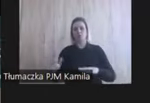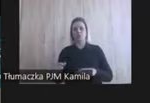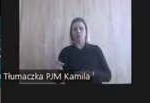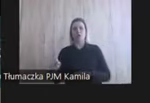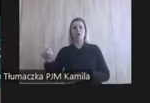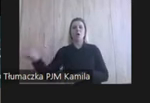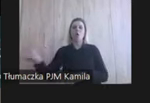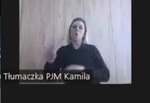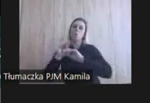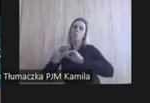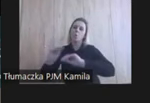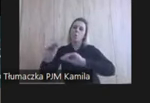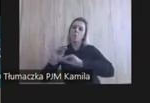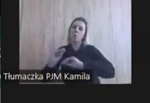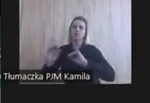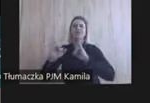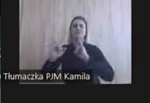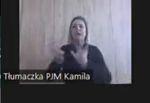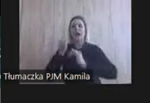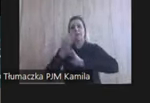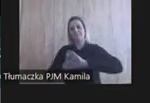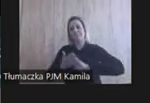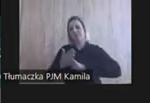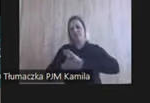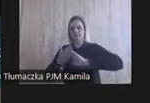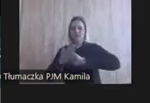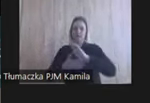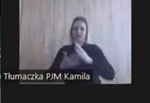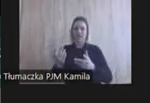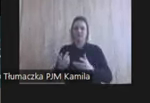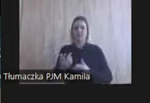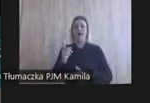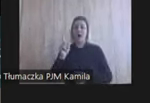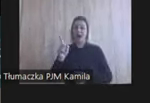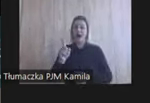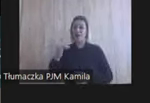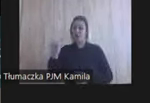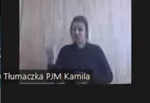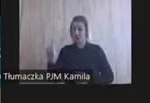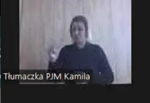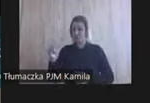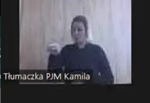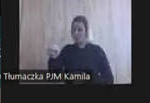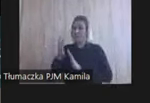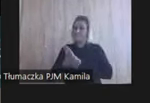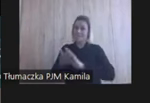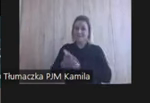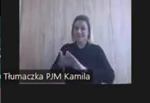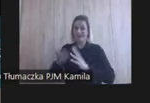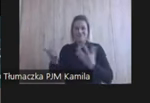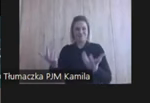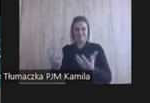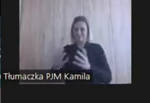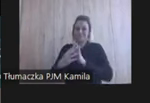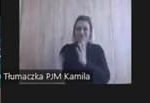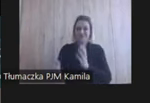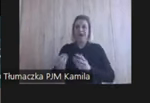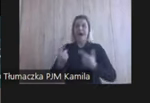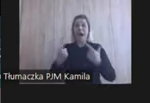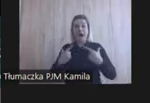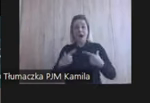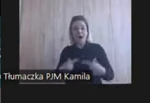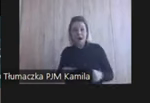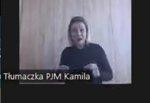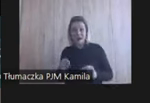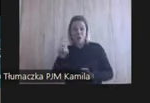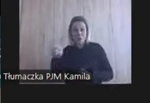go edukował. Jak on ma migać to czy tamto. A kiedy dziecko miga, to jest to rola modelowa. Czyli aha, czyli